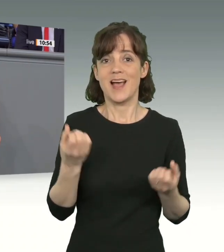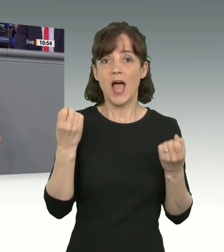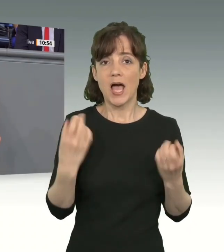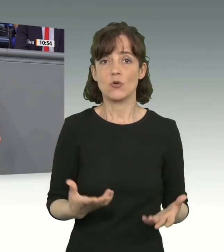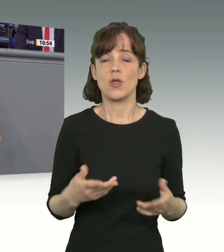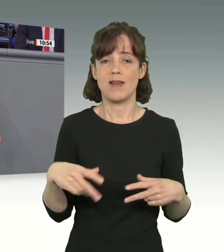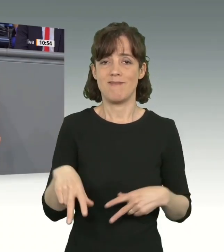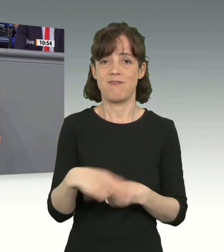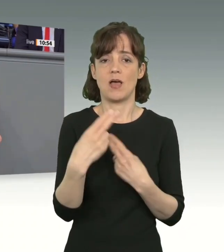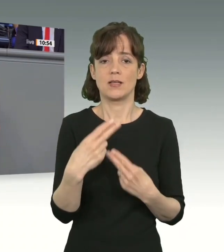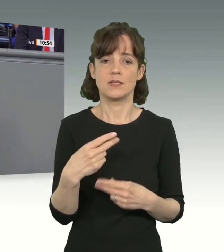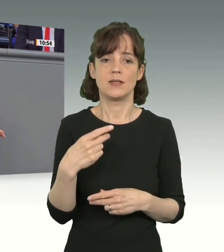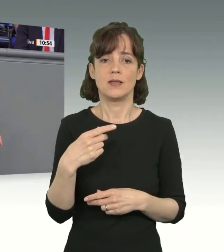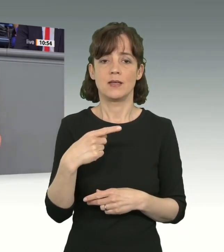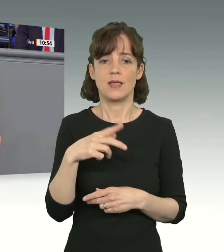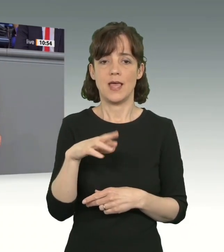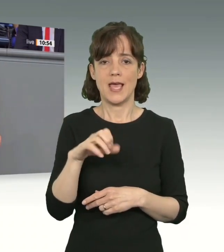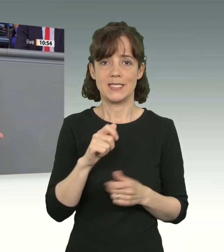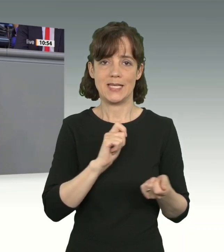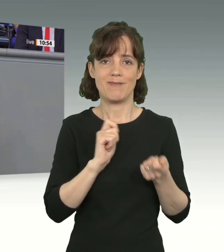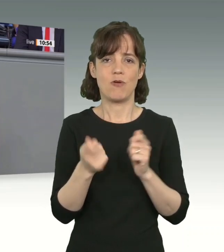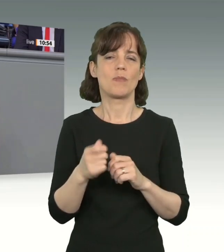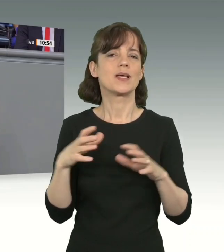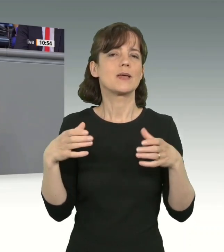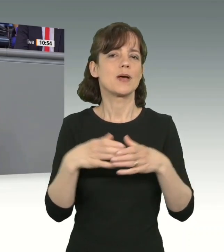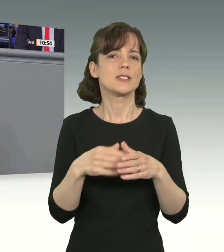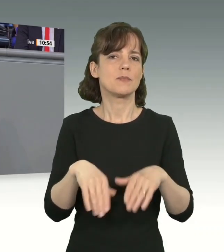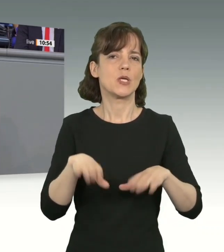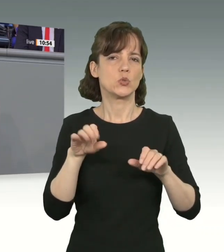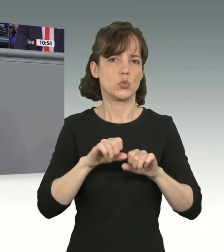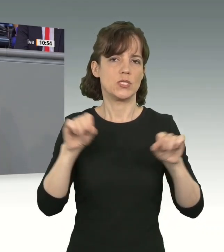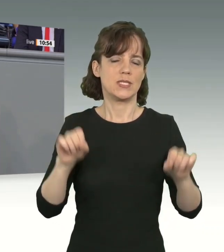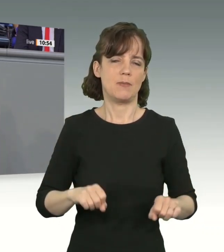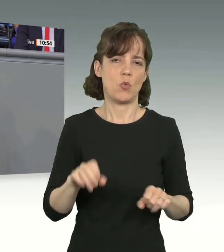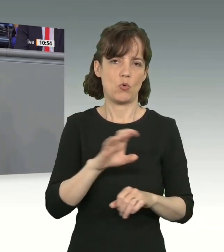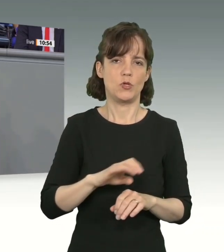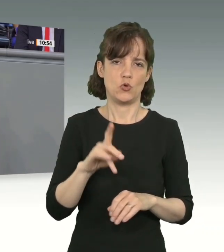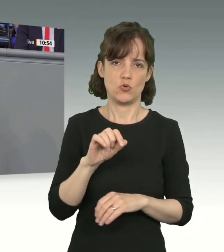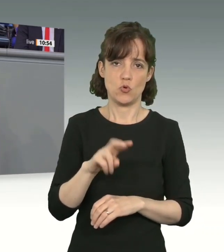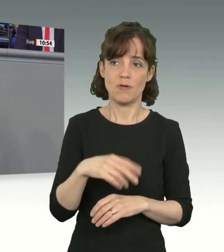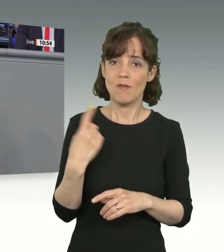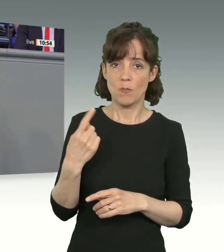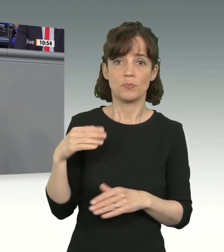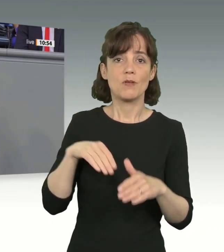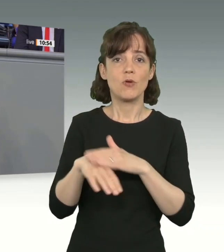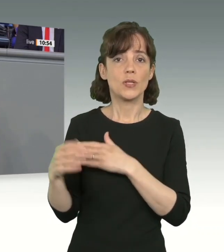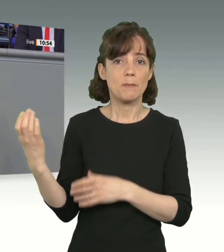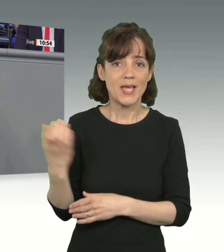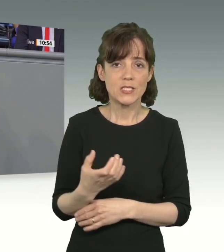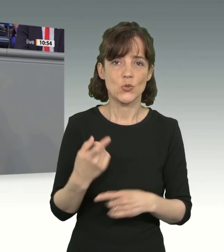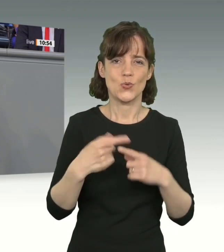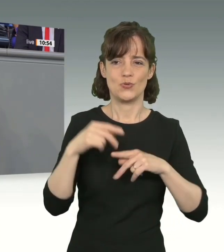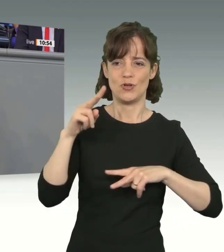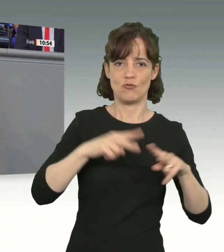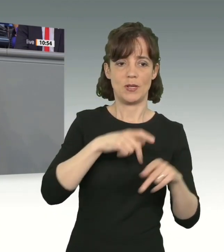Phase der GEAS-Reform, das gemeinsame Asylsystem der Europäischen Union. Denn wir werden das Thema der Fluchtmigration und der Unterscheidung